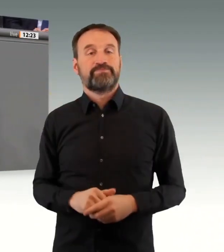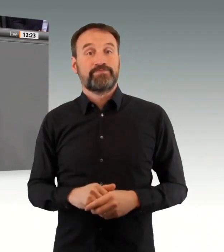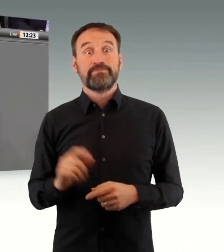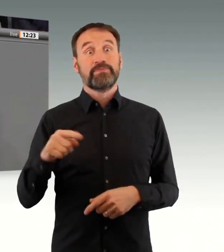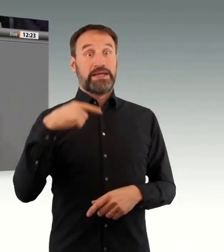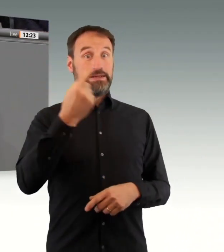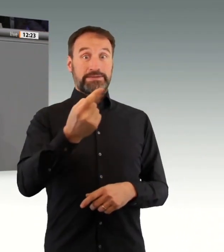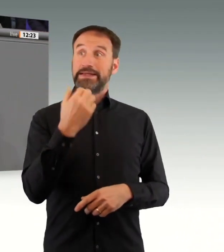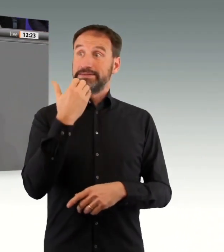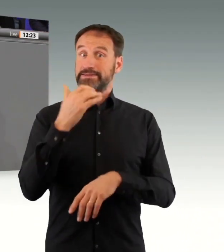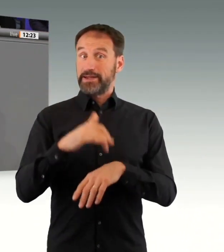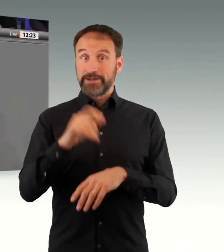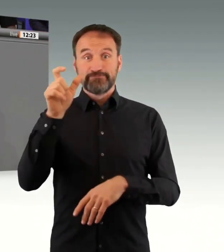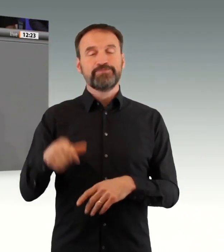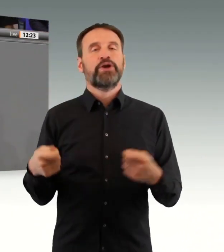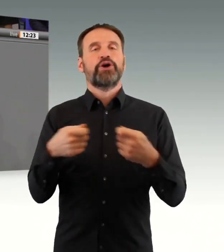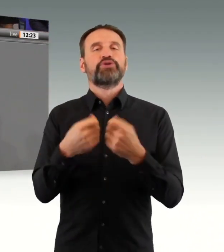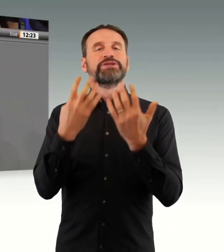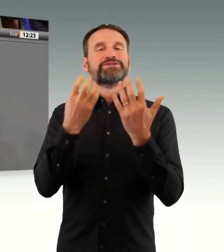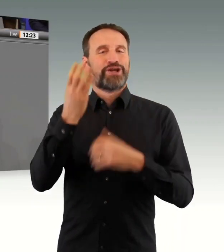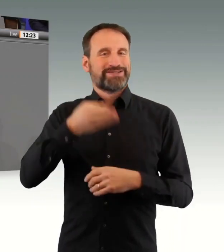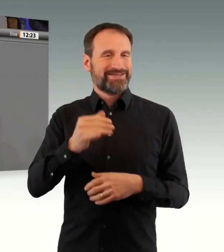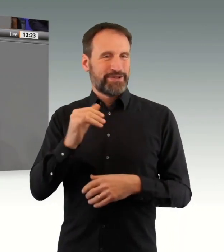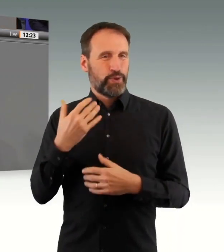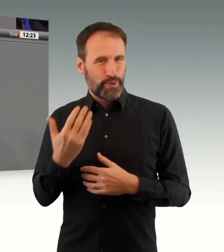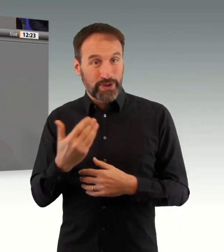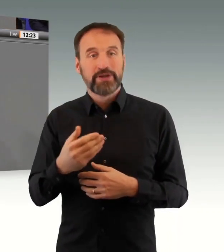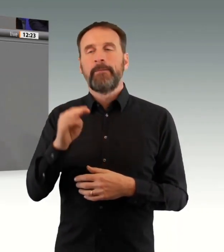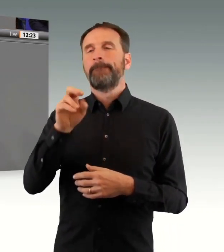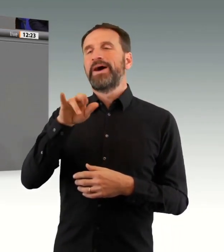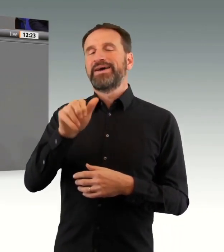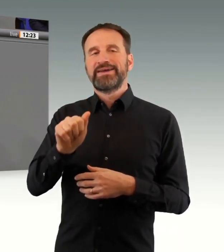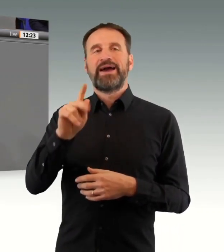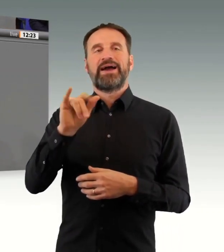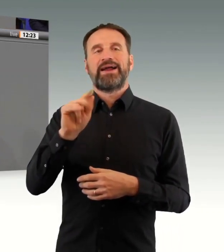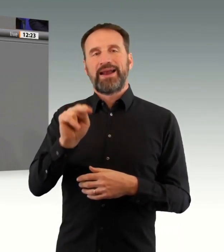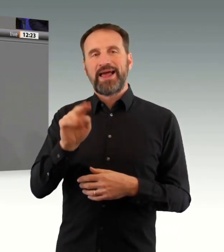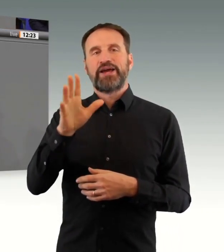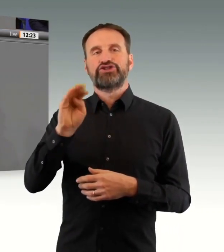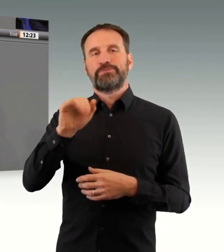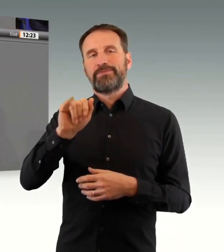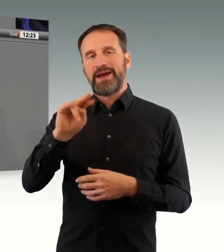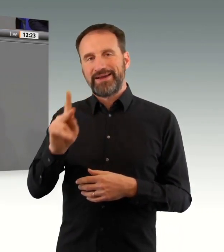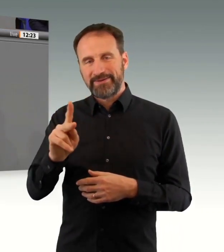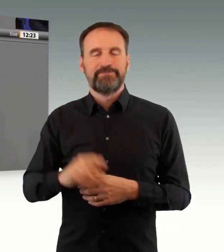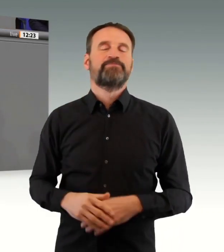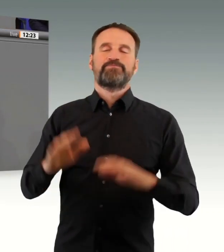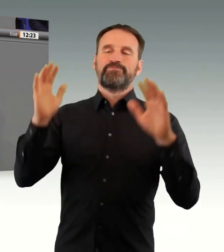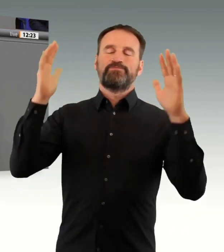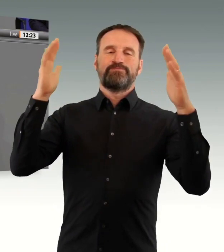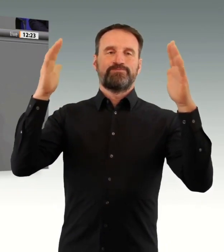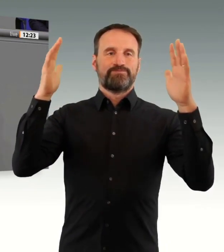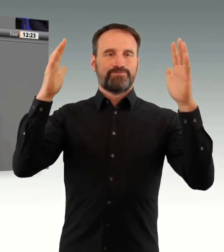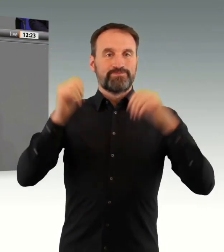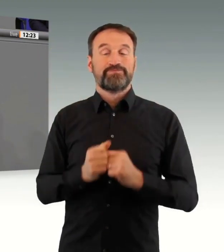Zustimmung hier zum Fristverzicht auch ein gemeinsames Zeichen hier aus dem Hause aussenden, dass wir uns